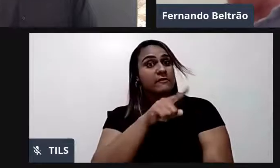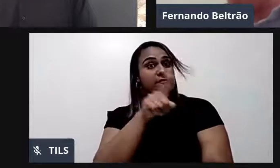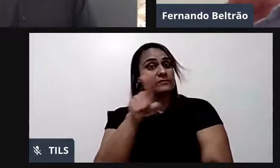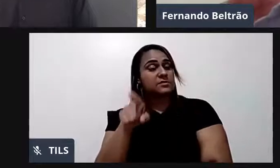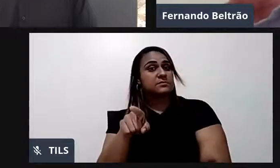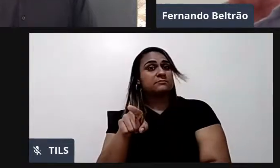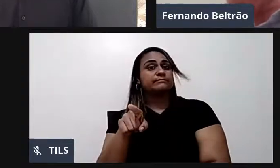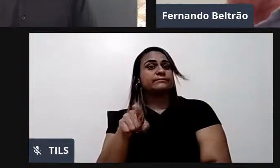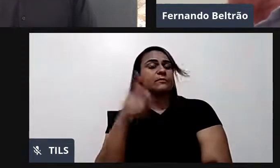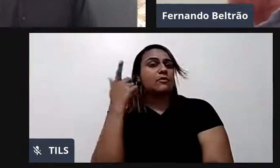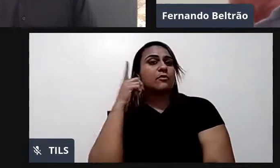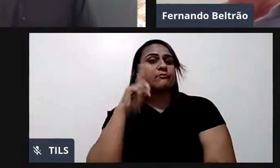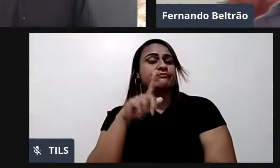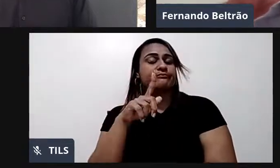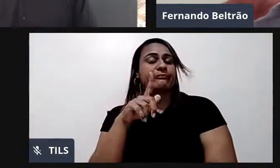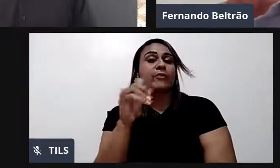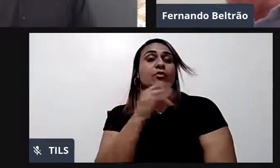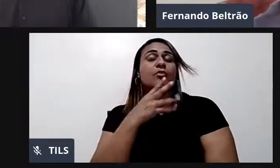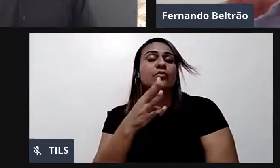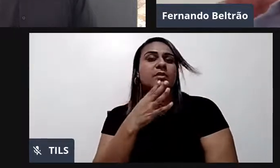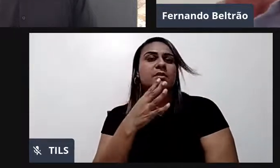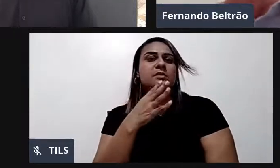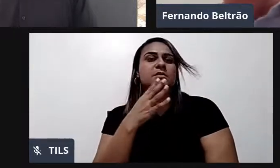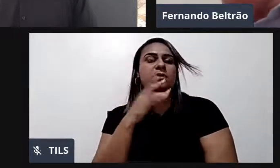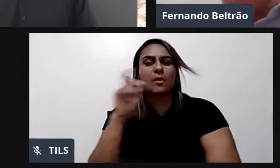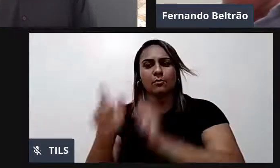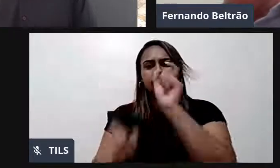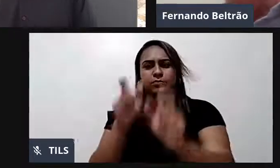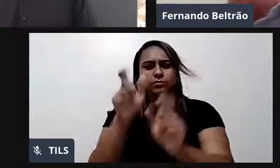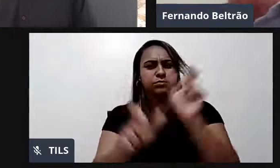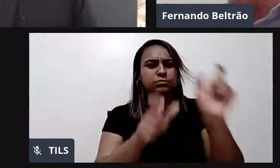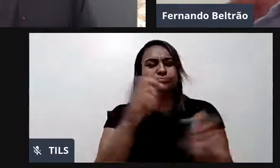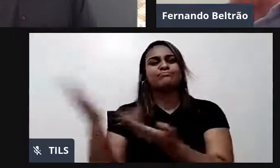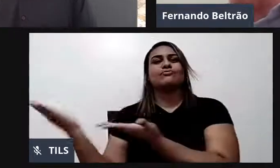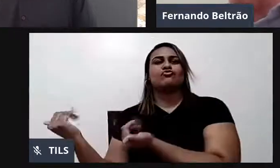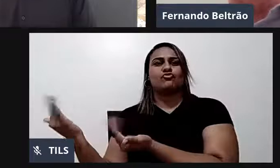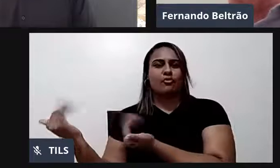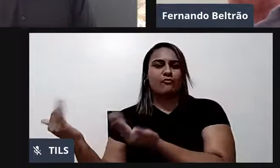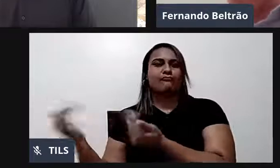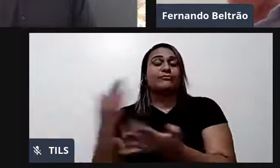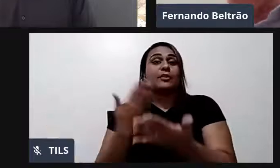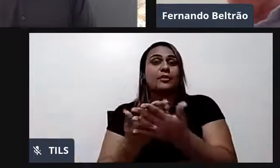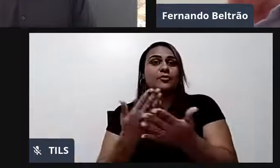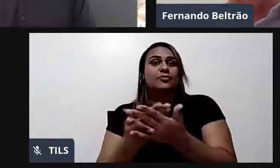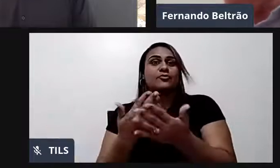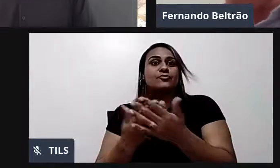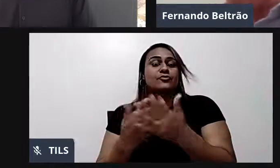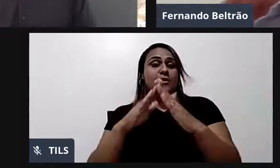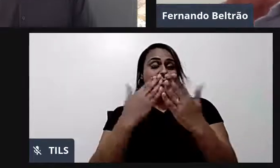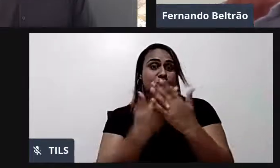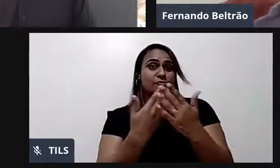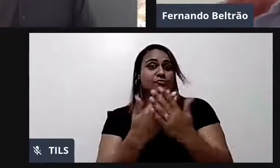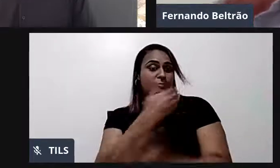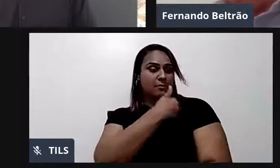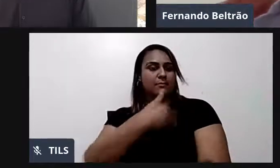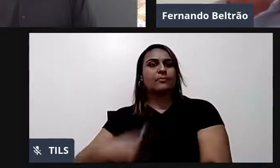Centenas de jovens que estudam escola pública. Não estou falando de escola pública top, não. Estou falando de escola pública de periferia.